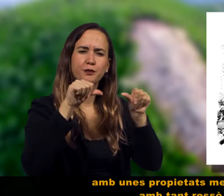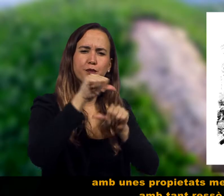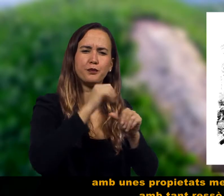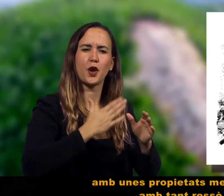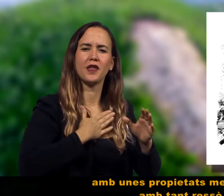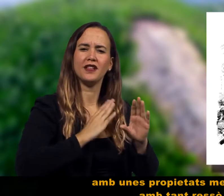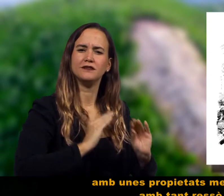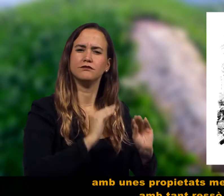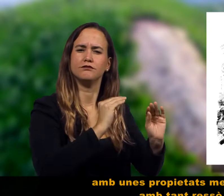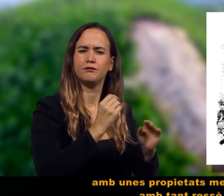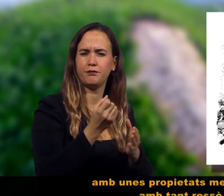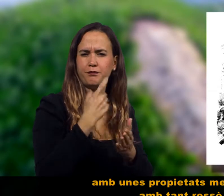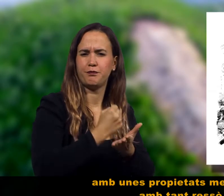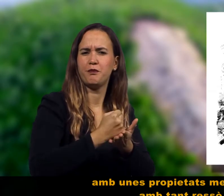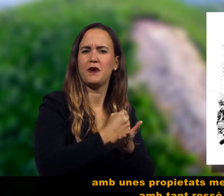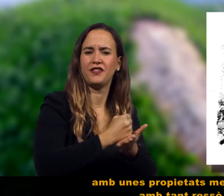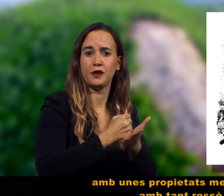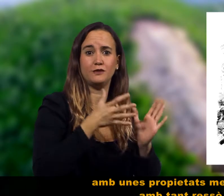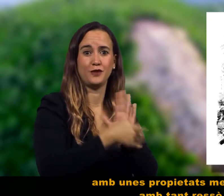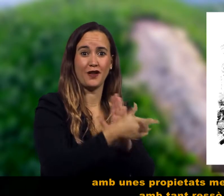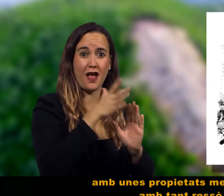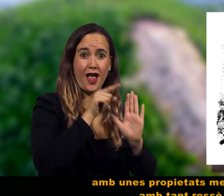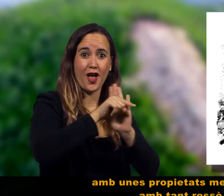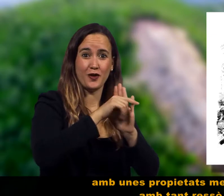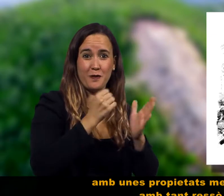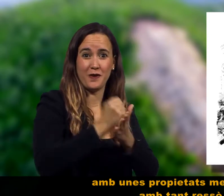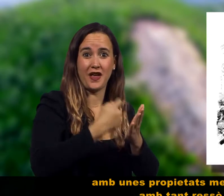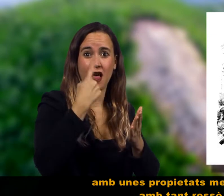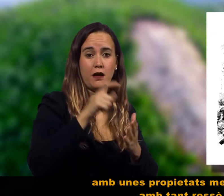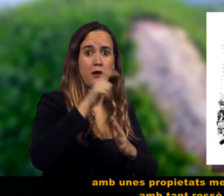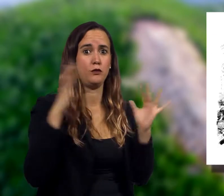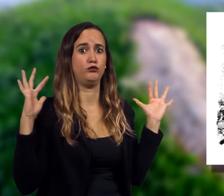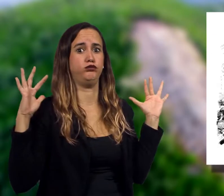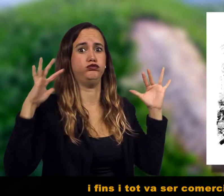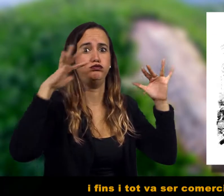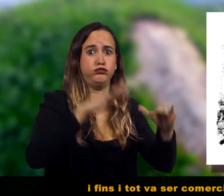Podeu gaudir de l'audiovisual que parla de la singularitat del patrimoni de l'aigua Montcadenc.